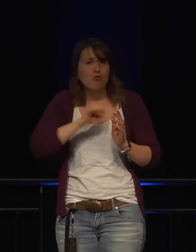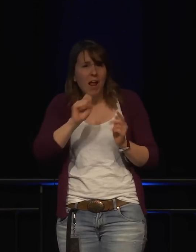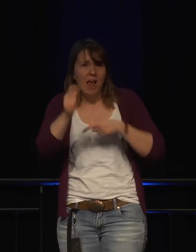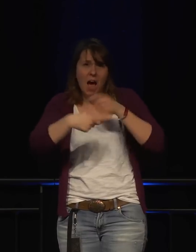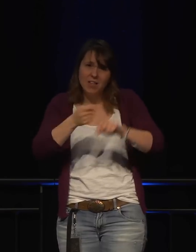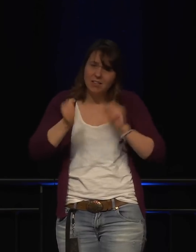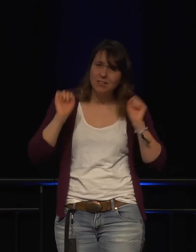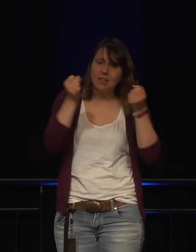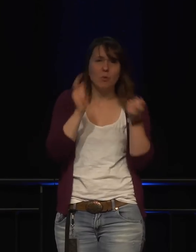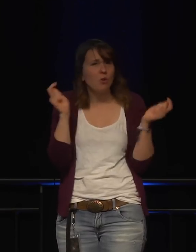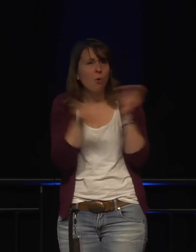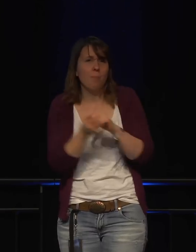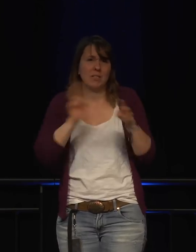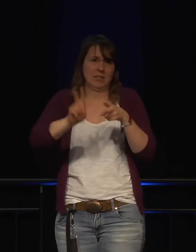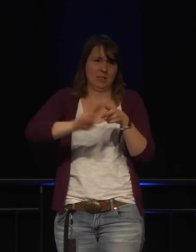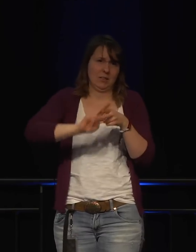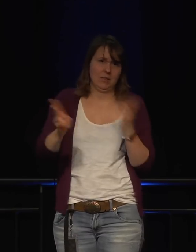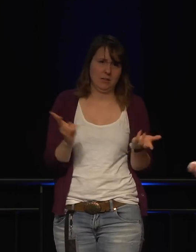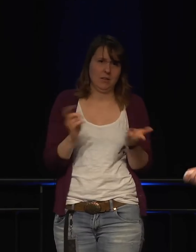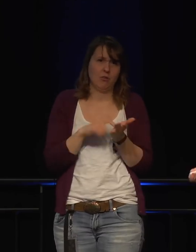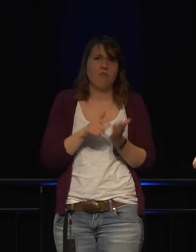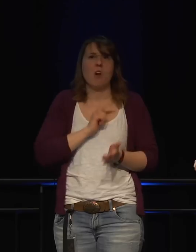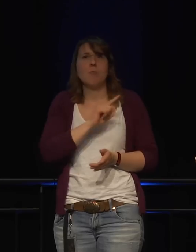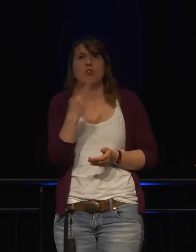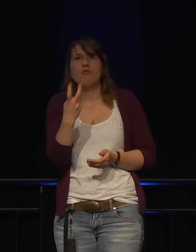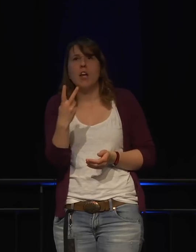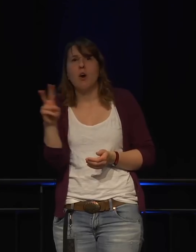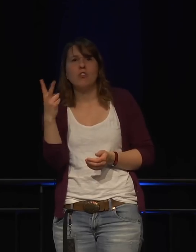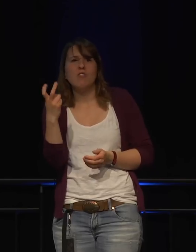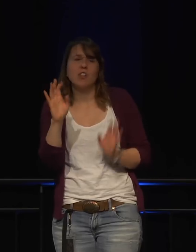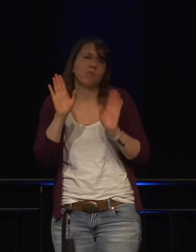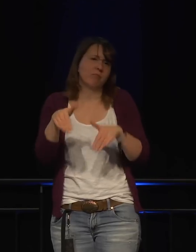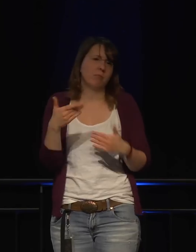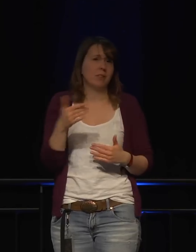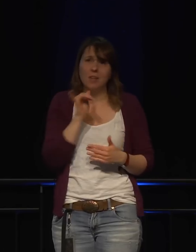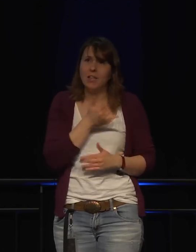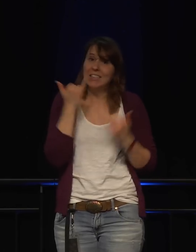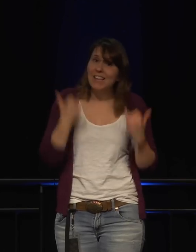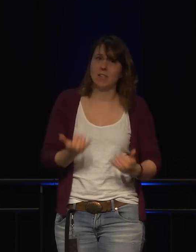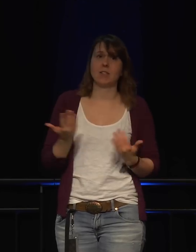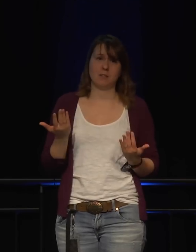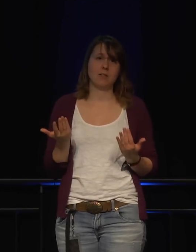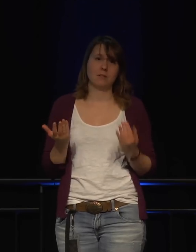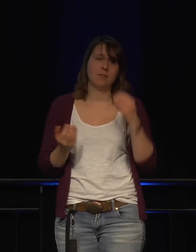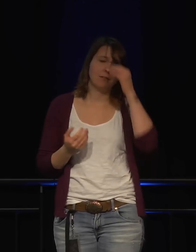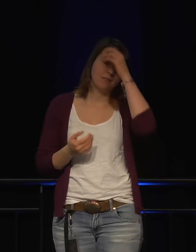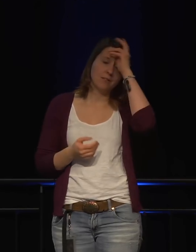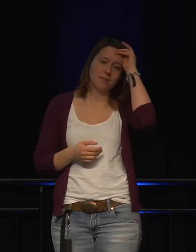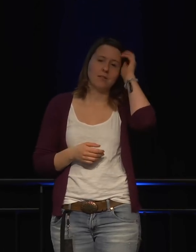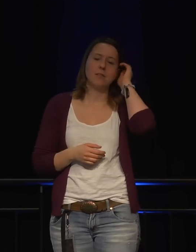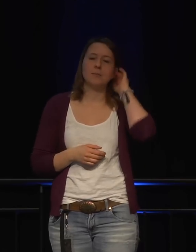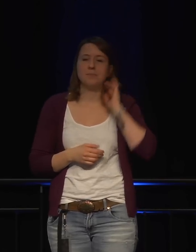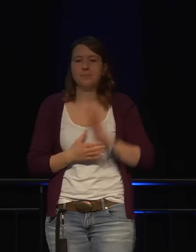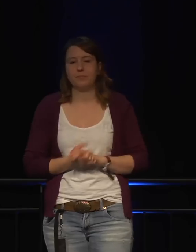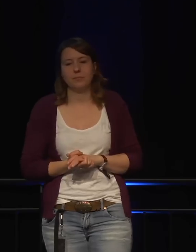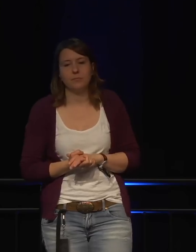sollten wir uns möglichst schnell etwas überlegen und nicht warten, bis 2020 eintritt. Mirai sollte